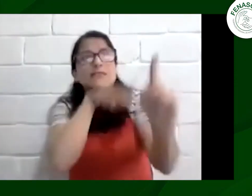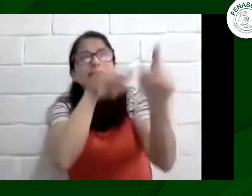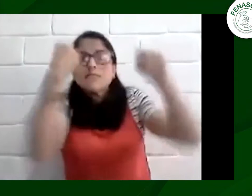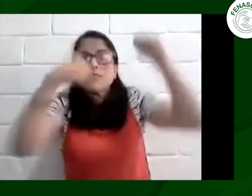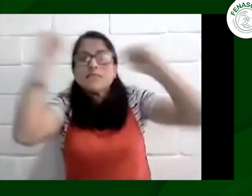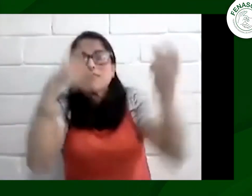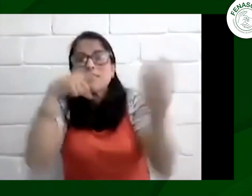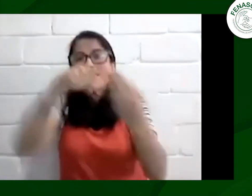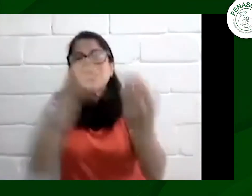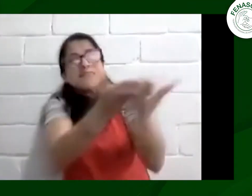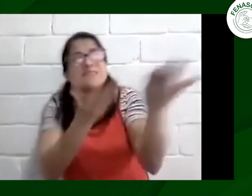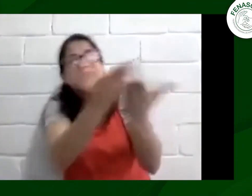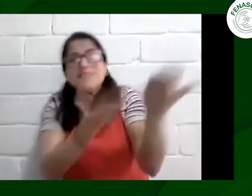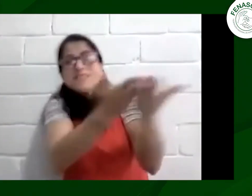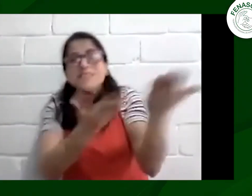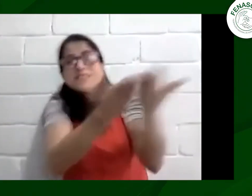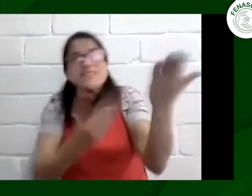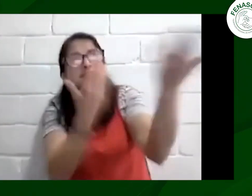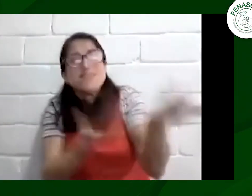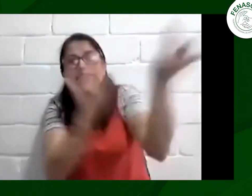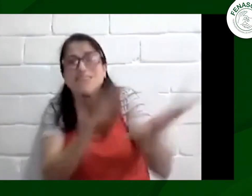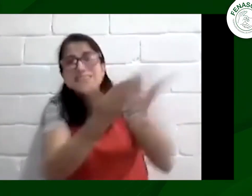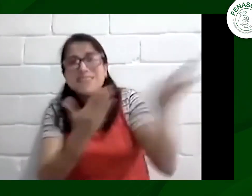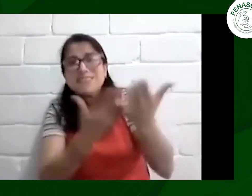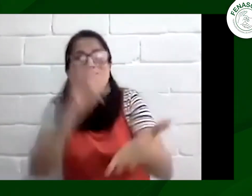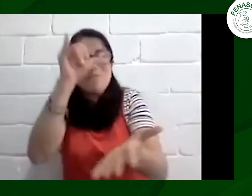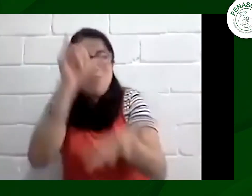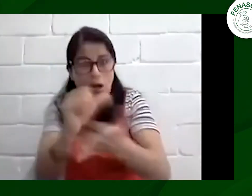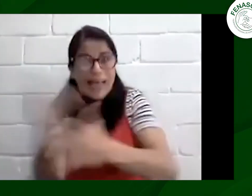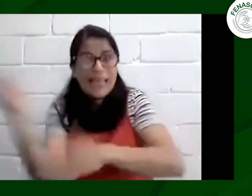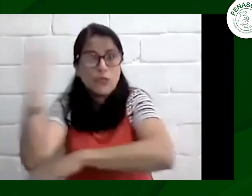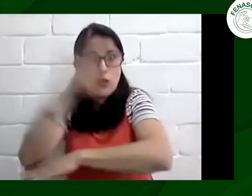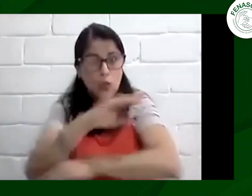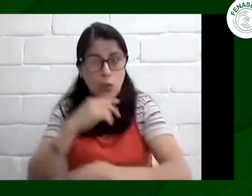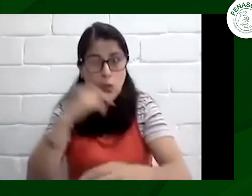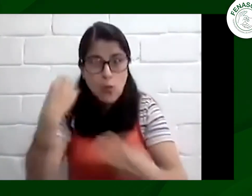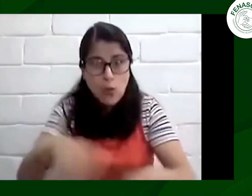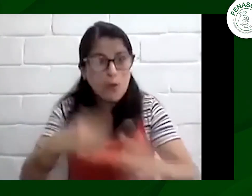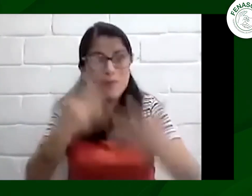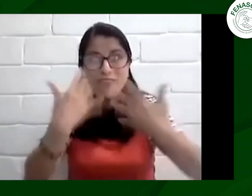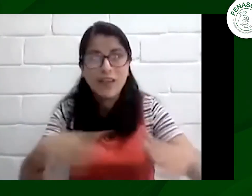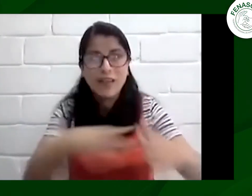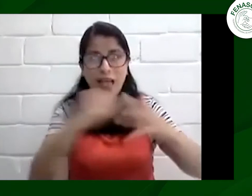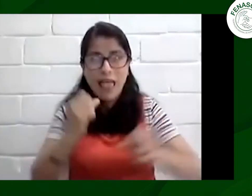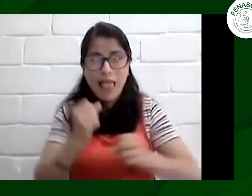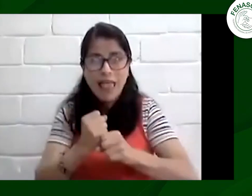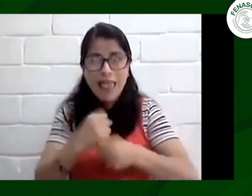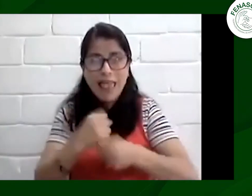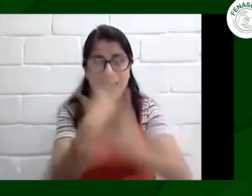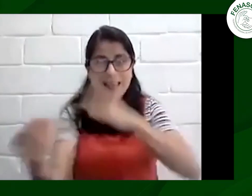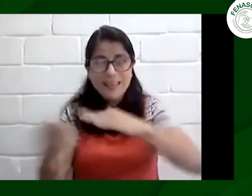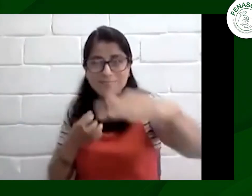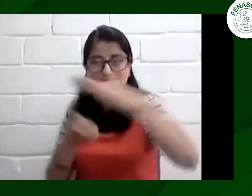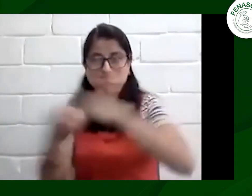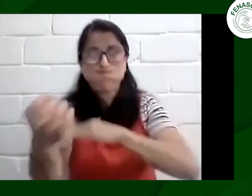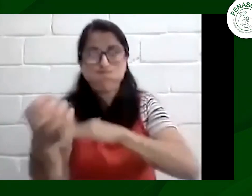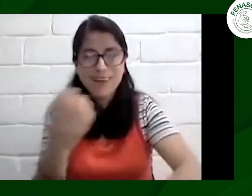teníamos hambre por toda la actividad que tuvimos porque se nos pedían cosas teníamos que estar ahí en la jugada